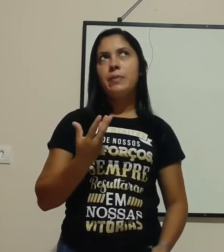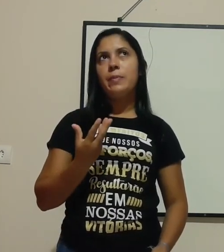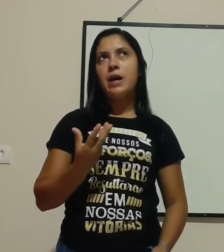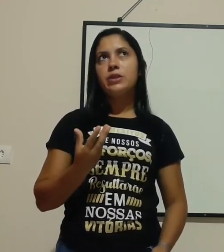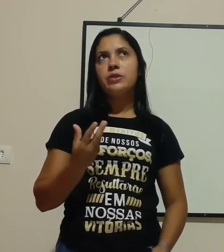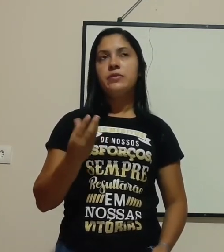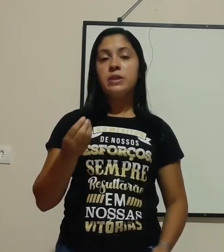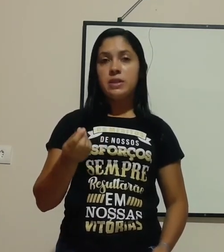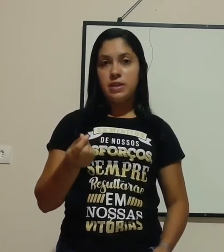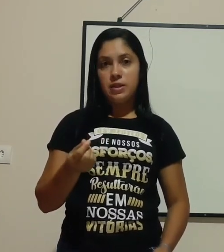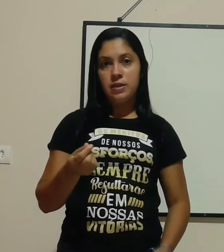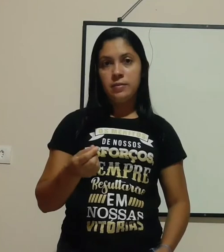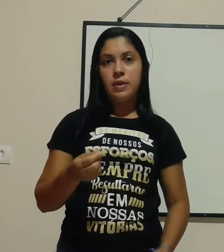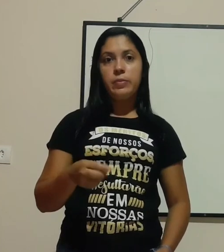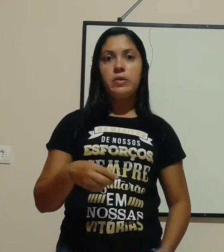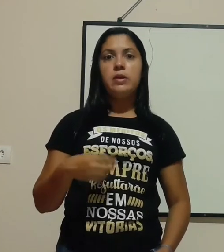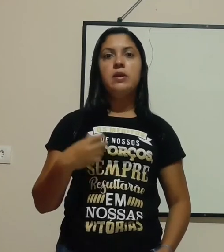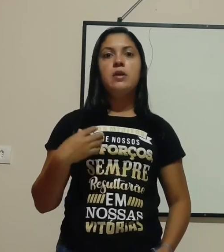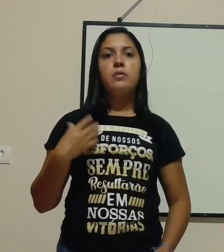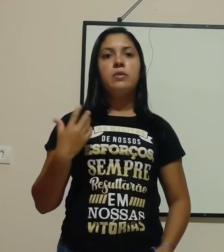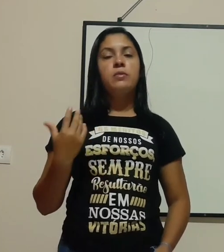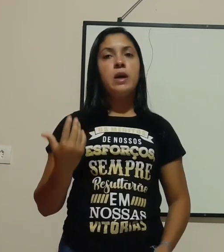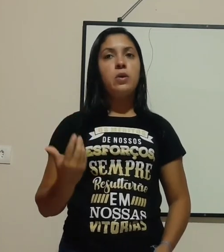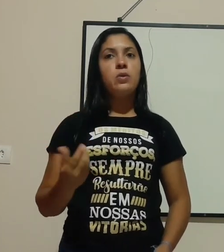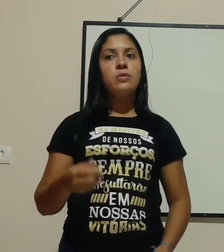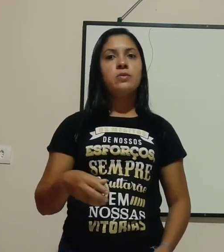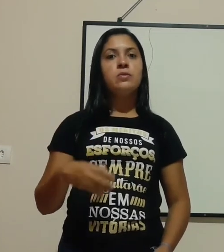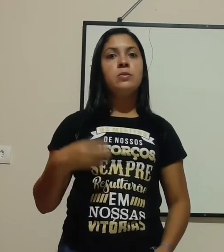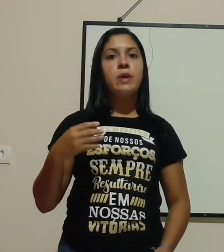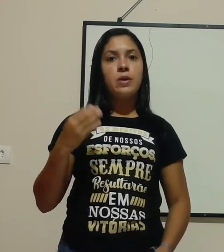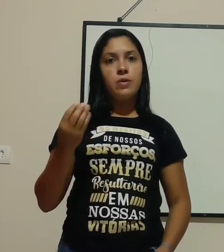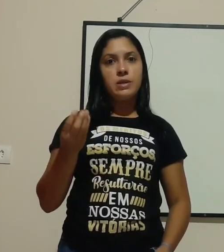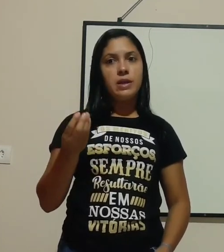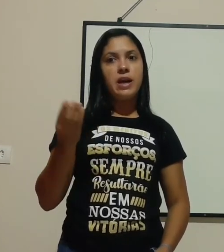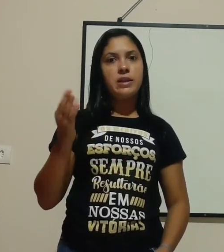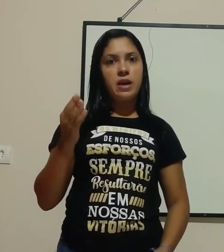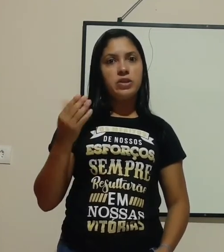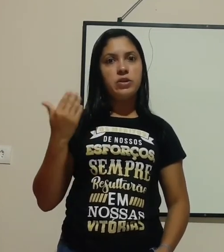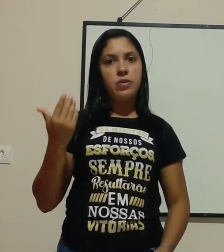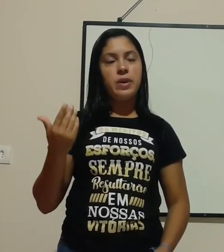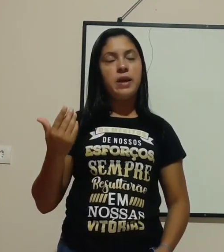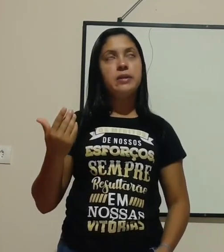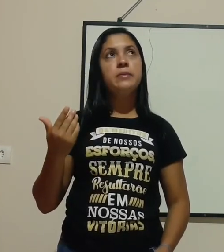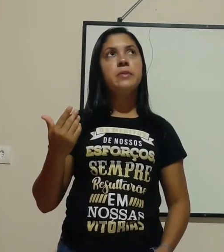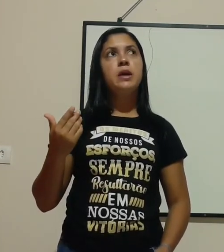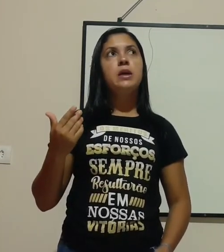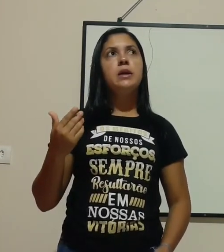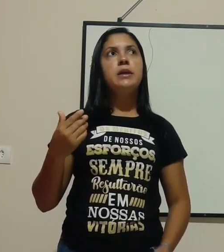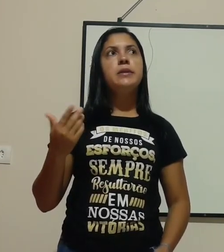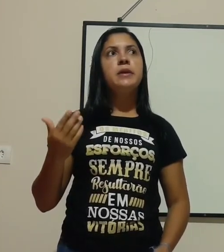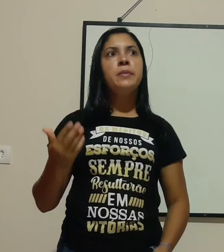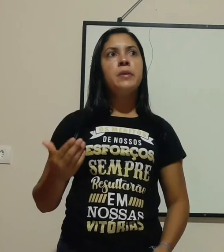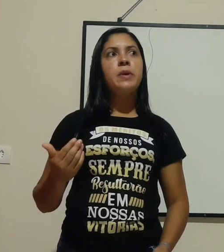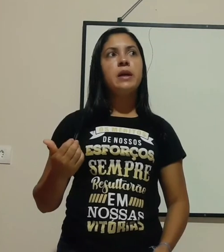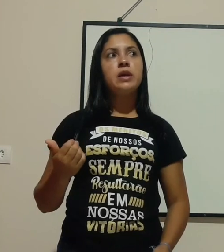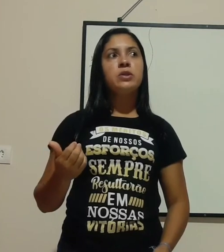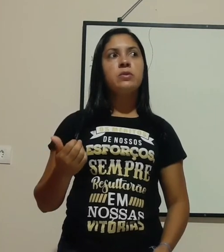parte financeira, né, porque quanto maior o consumo, maior será a taxa cobrada. E também pela questão